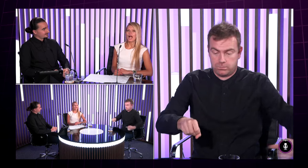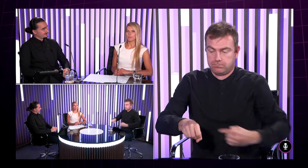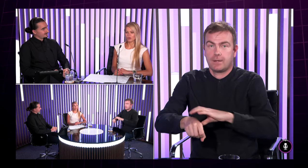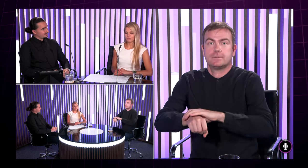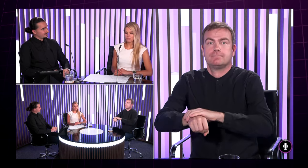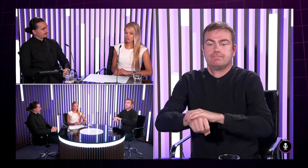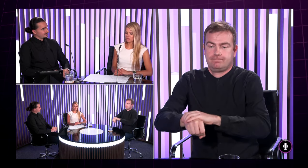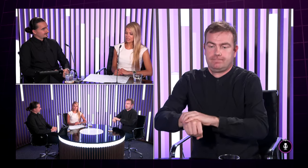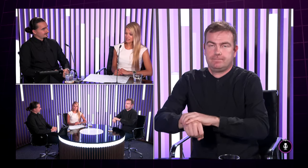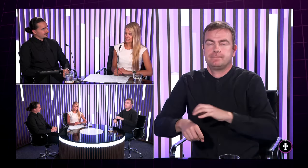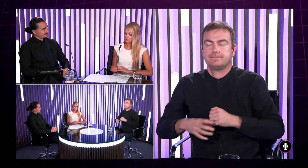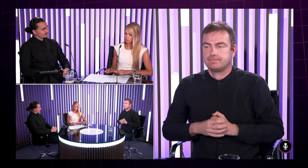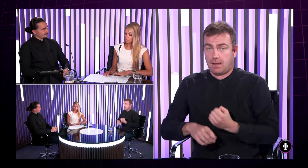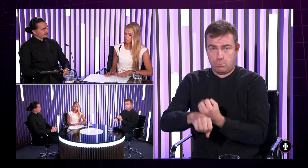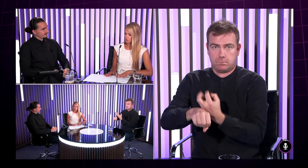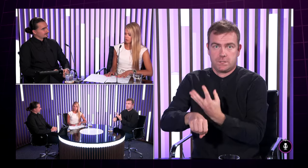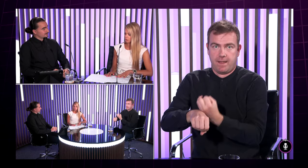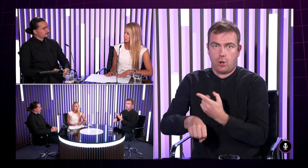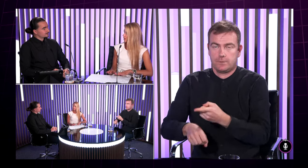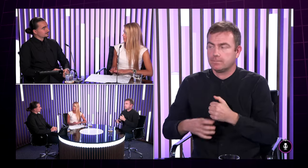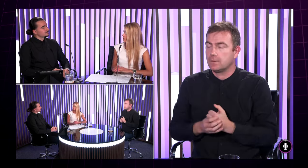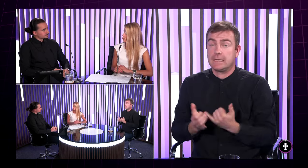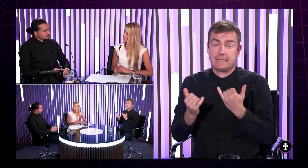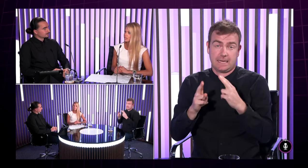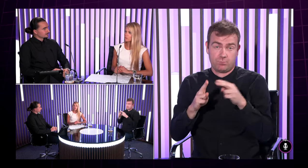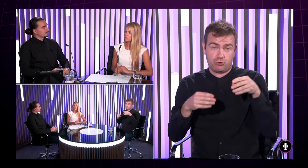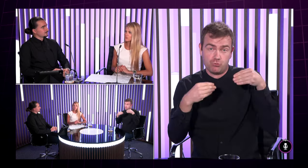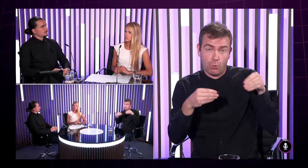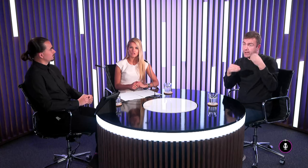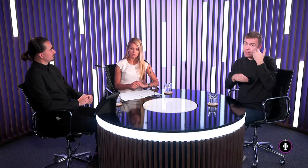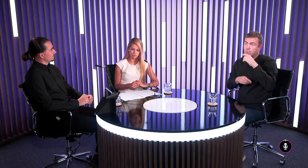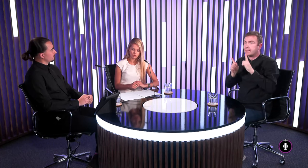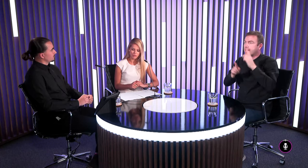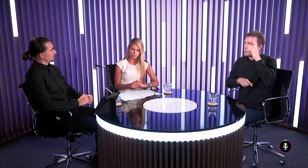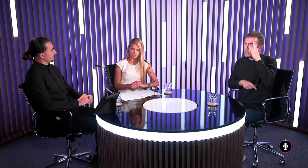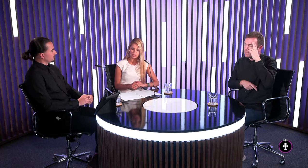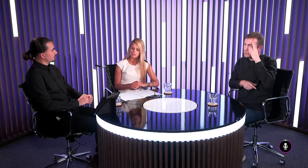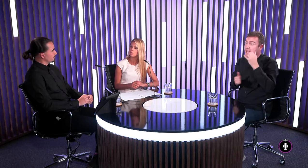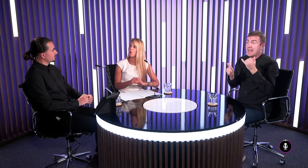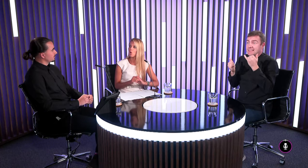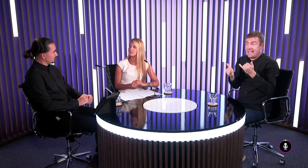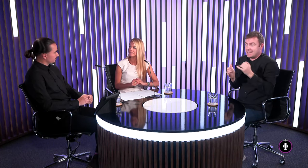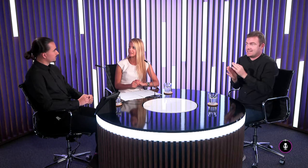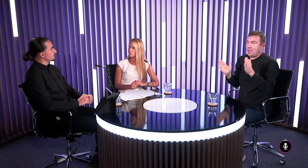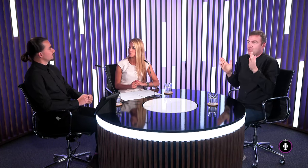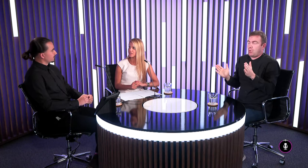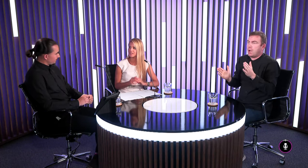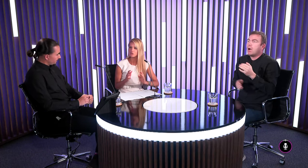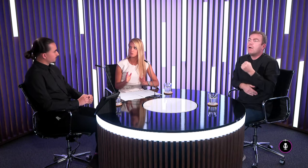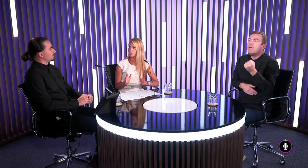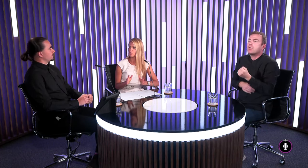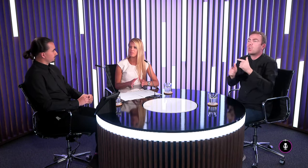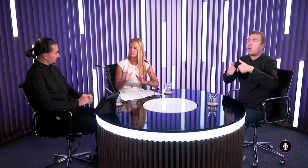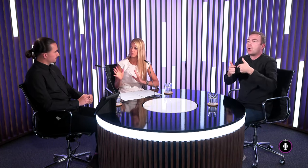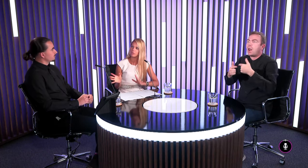a poraďme možno teraz s ľuďom ktorí o tom nevedia že vlastne ako môžu v dnešnej dobe fungovať prostredníctvom online tlmočníka